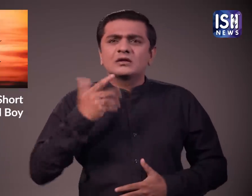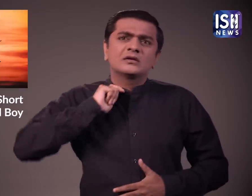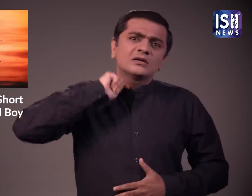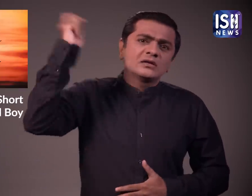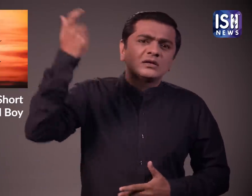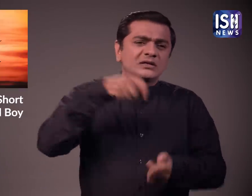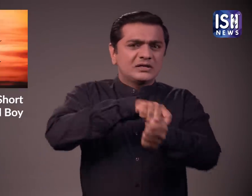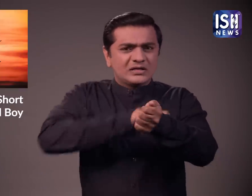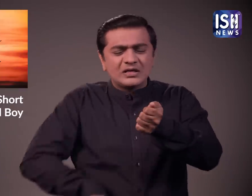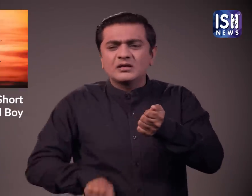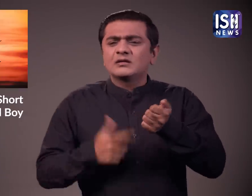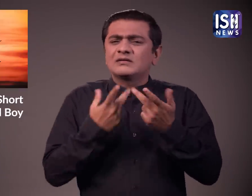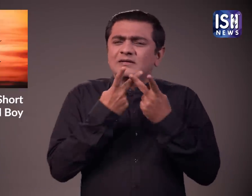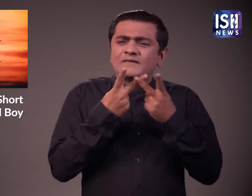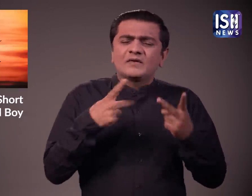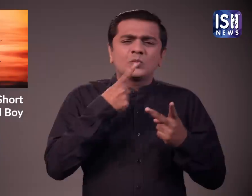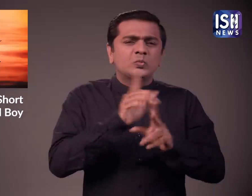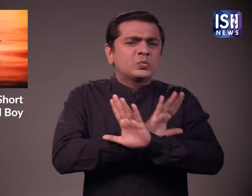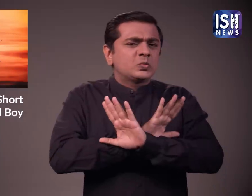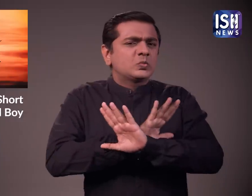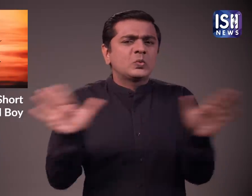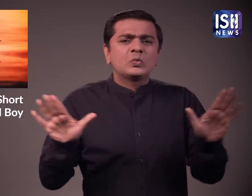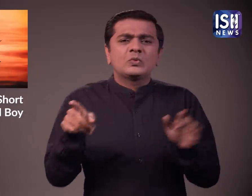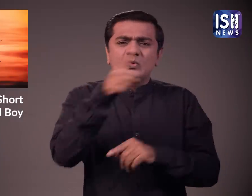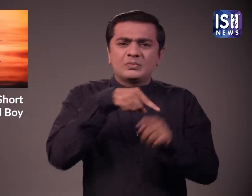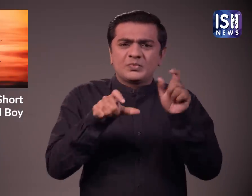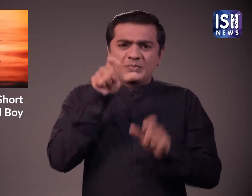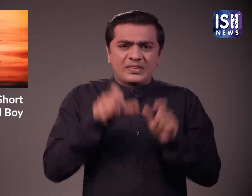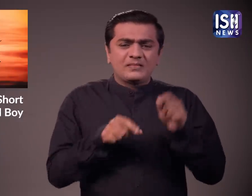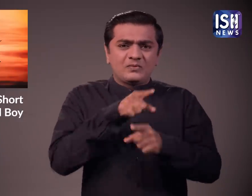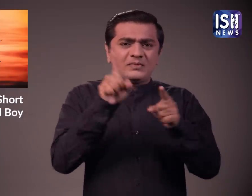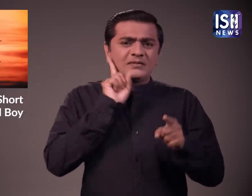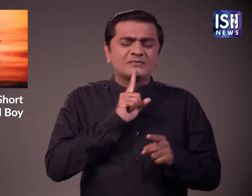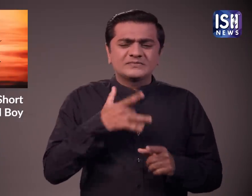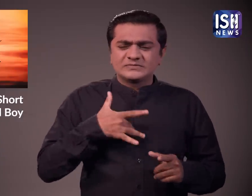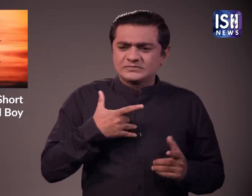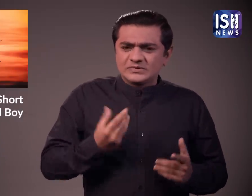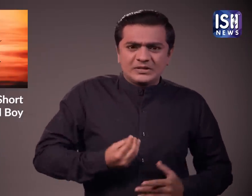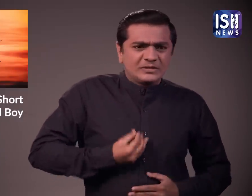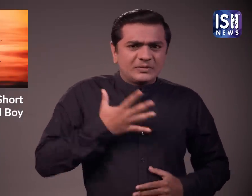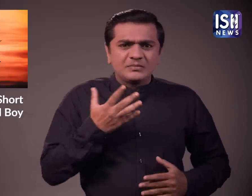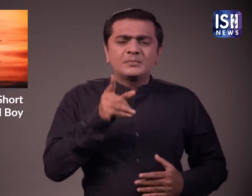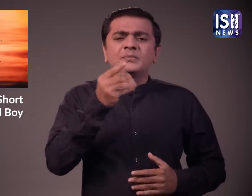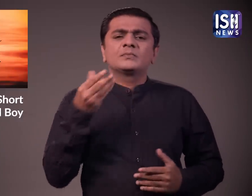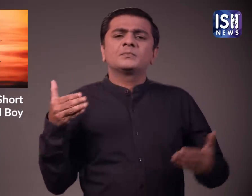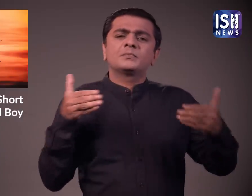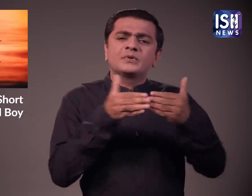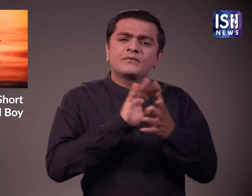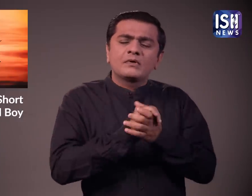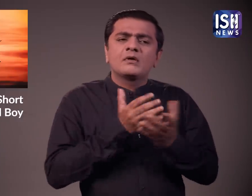अपने जीवन को समाप्त करने या आत्महत्या करने के बारे में कभी ना सोचे यदि आप तनावग्रेस्थ हैं तो अपने दोस्तों से बात करें या ऐसे